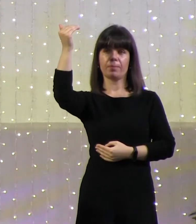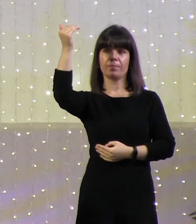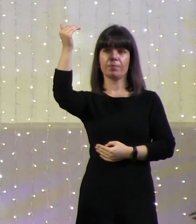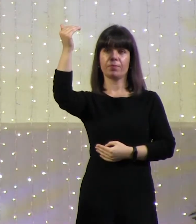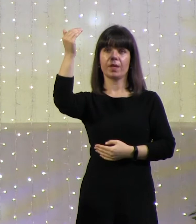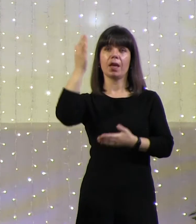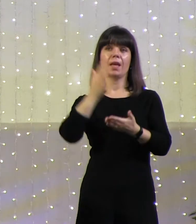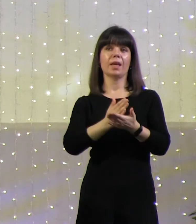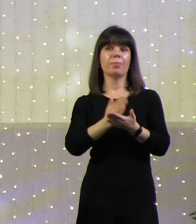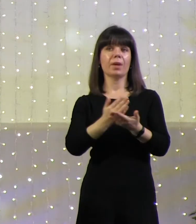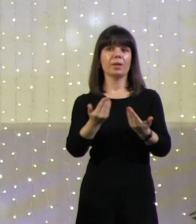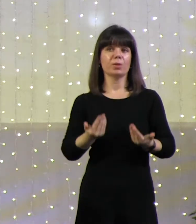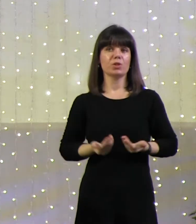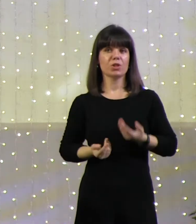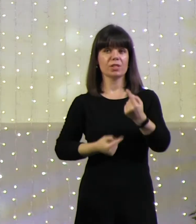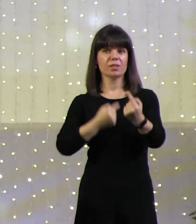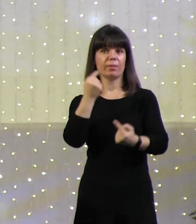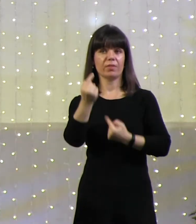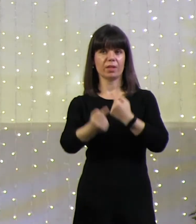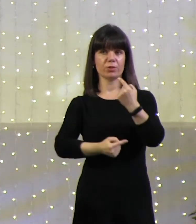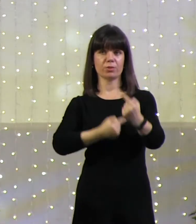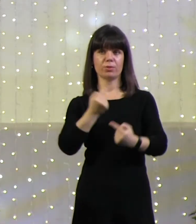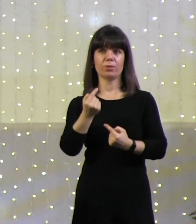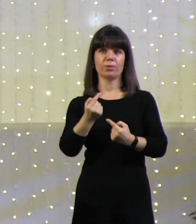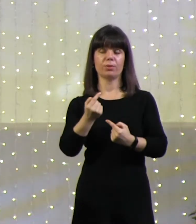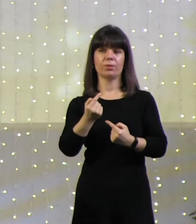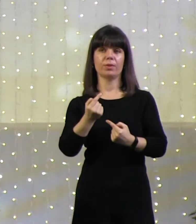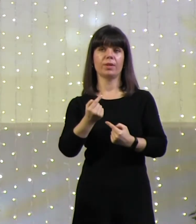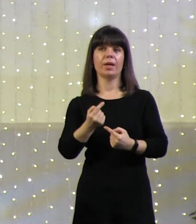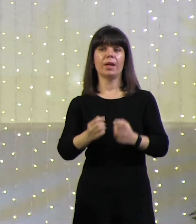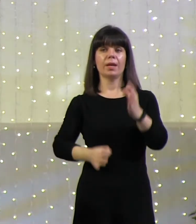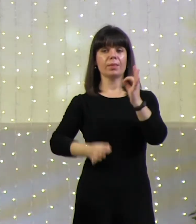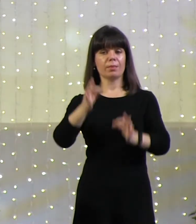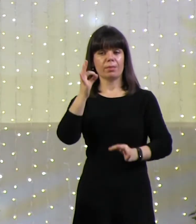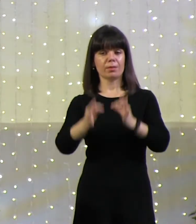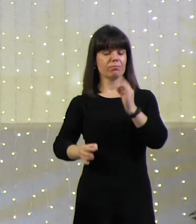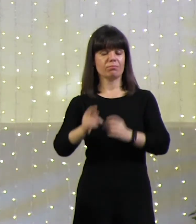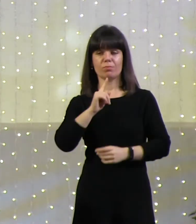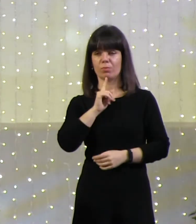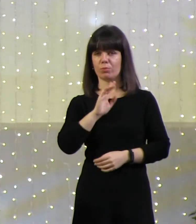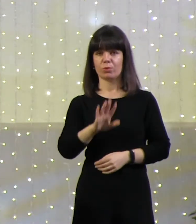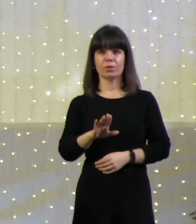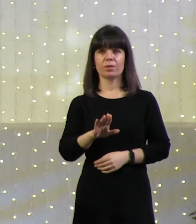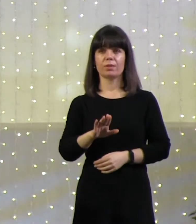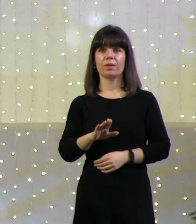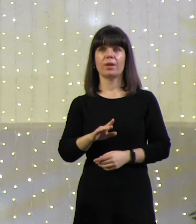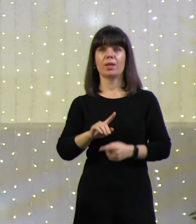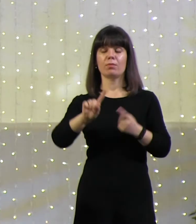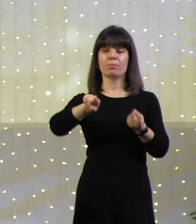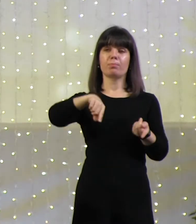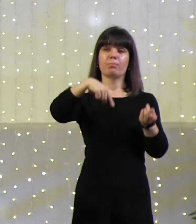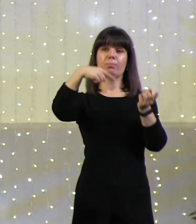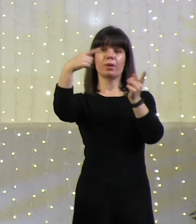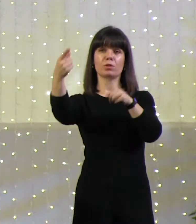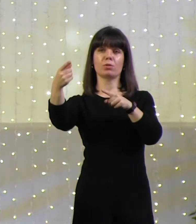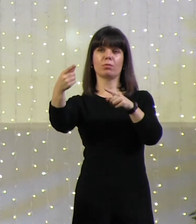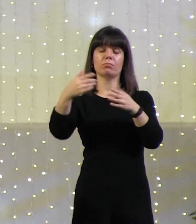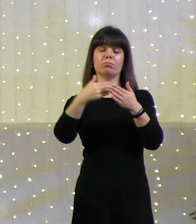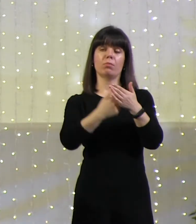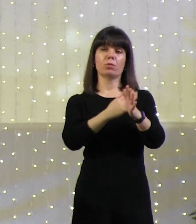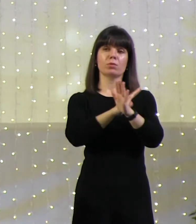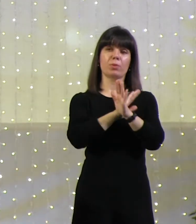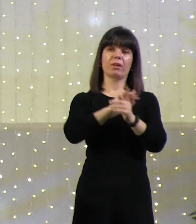имеет жизнь вечную и на суд не приходит, но перешел от смерти